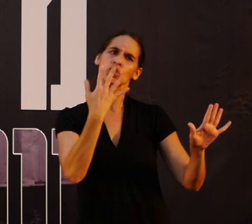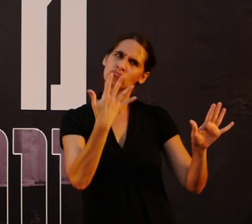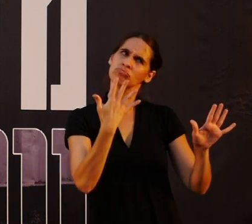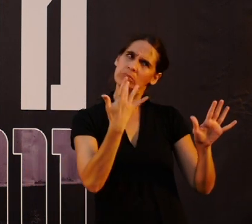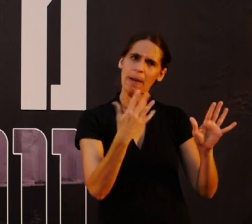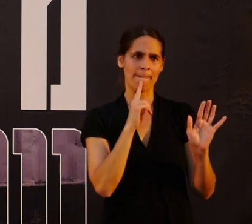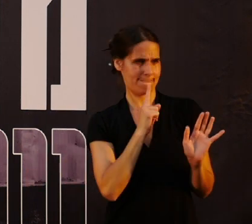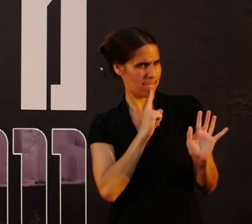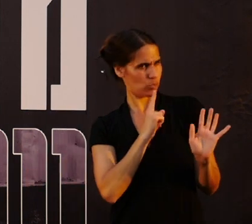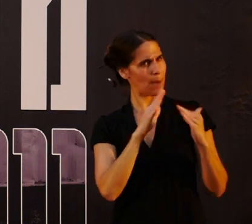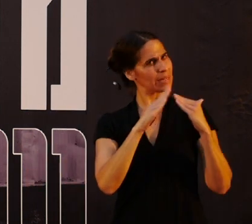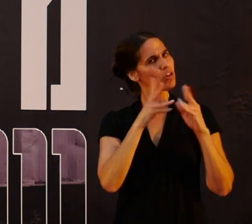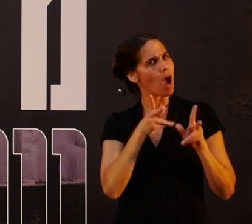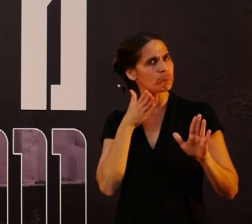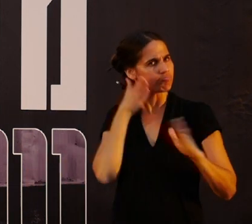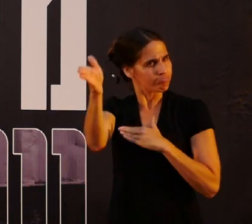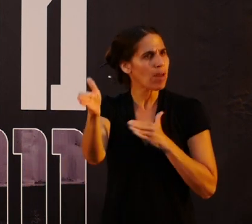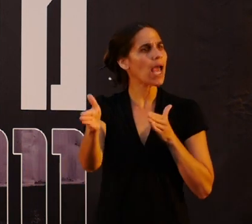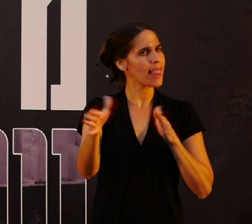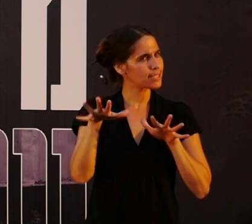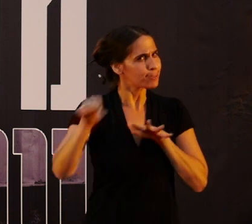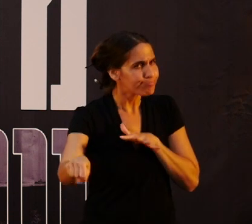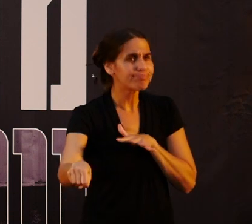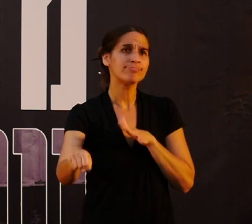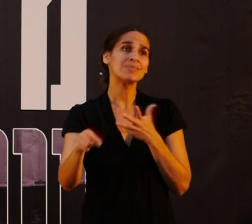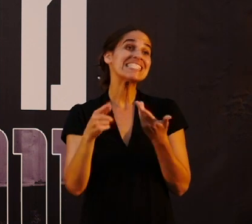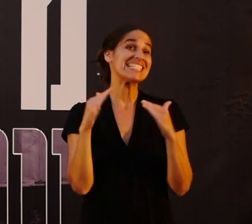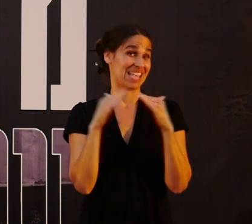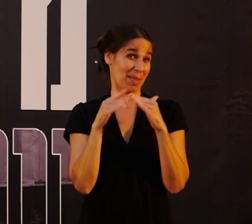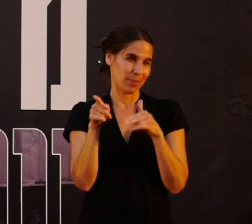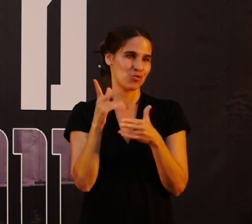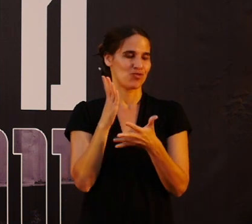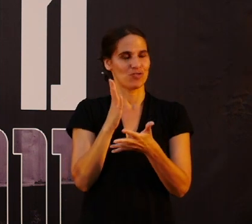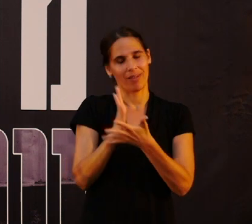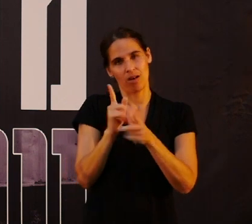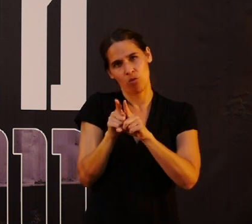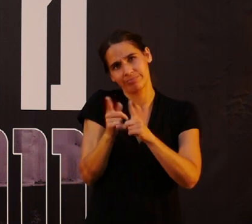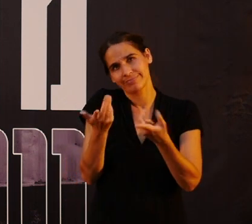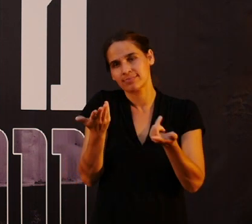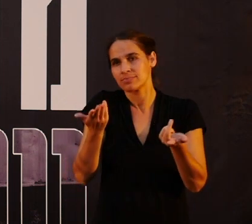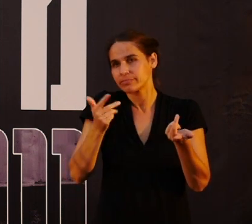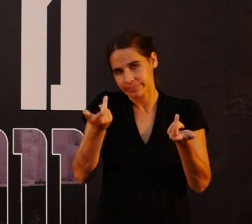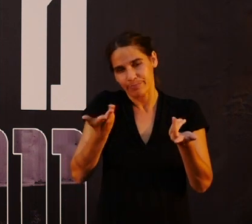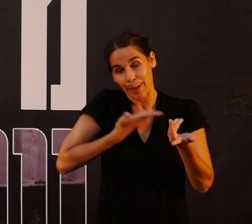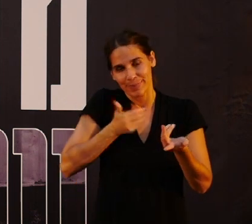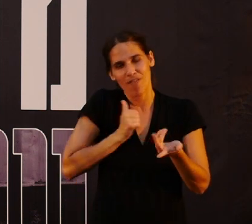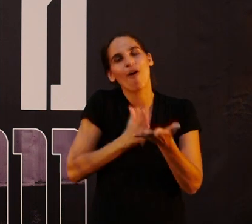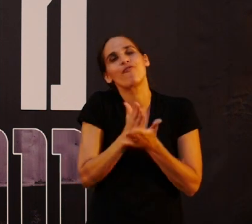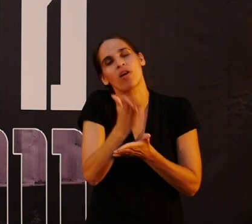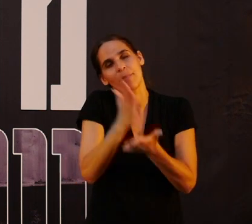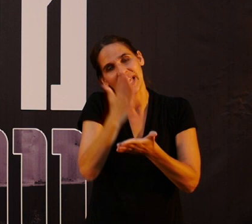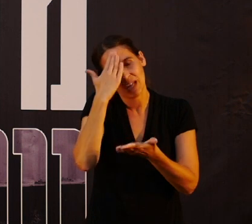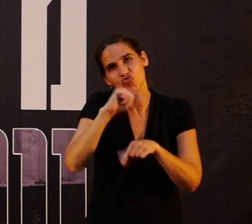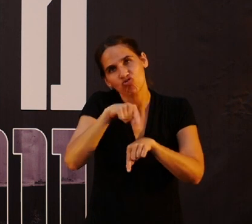די מצומצם של בתים שאפשר להיכנס אליהם, ואלה הבתים שכבר קיבלו צבא אצלם כל כמה זמן בבית,